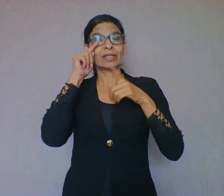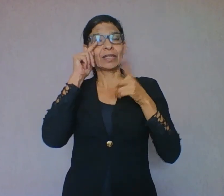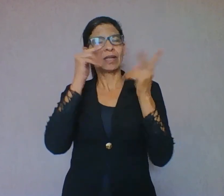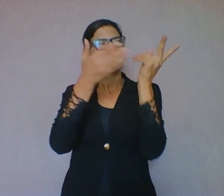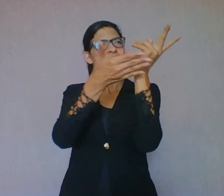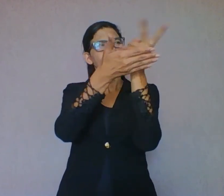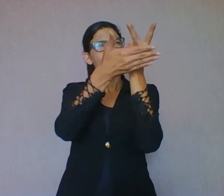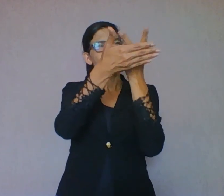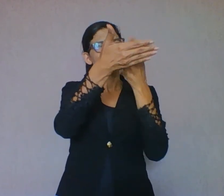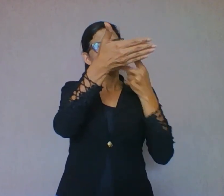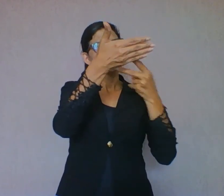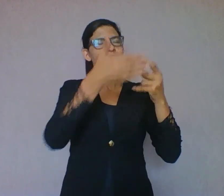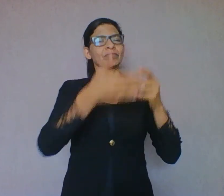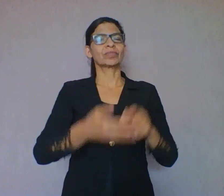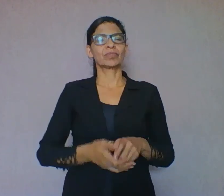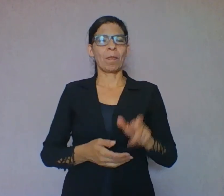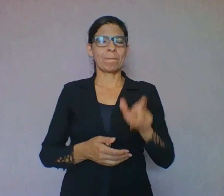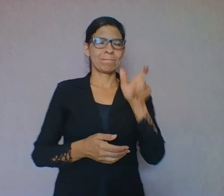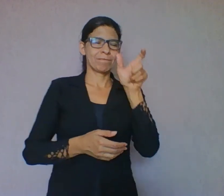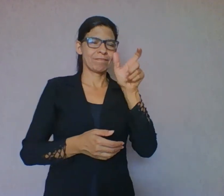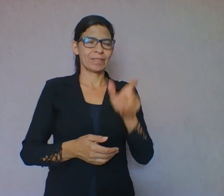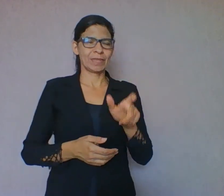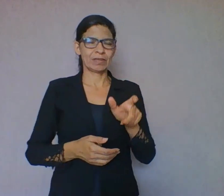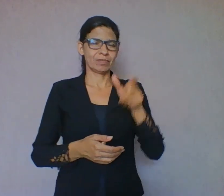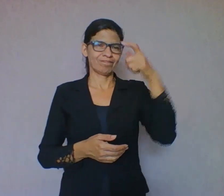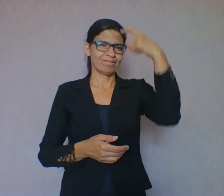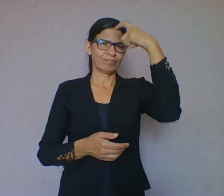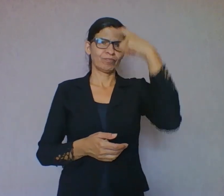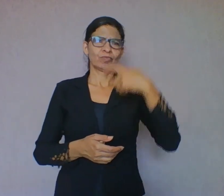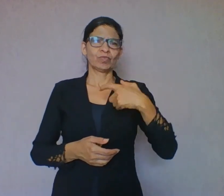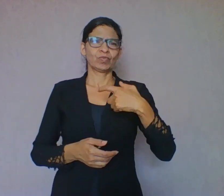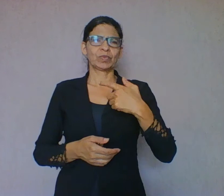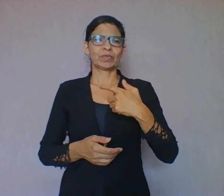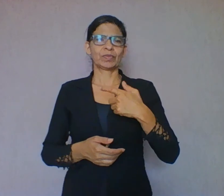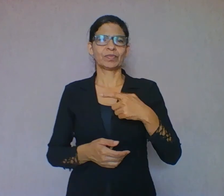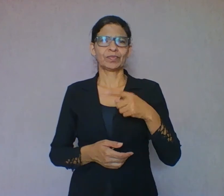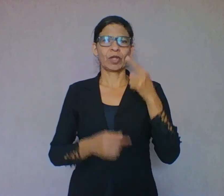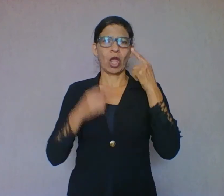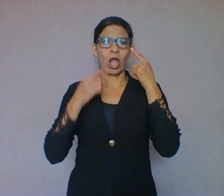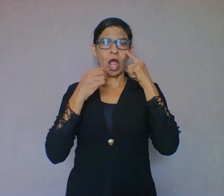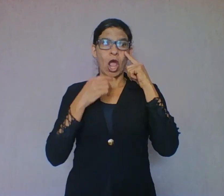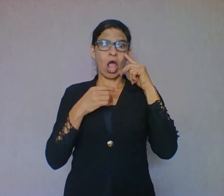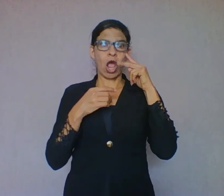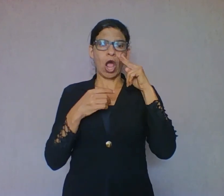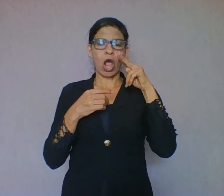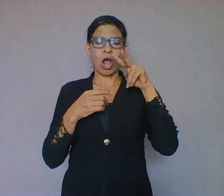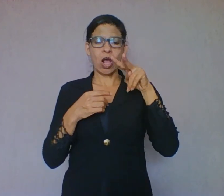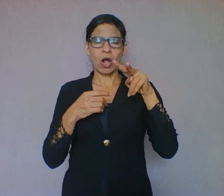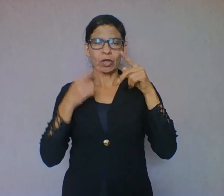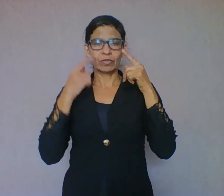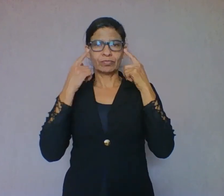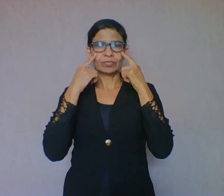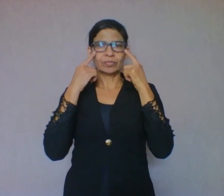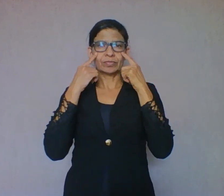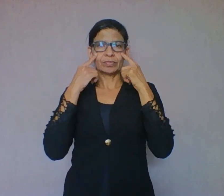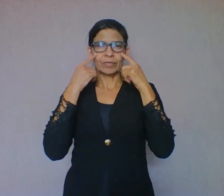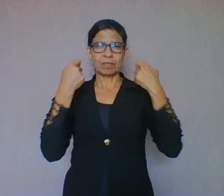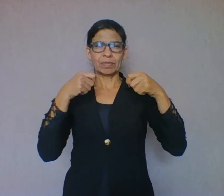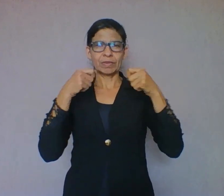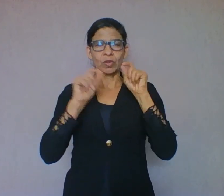leitor. Então, ele vai precisar de quê? Olhos para ver as pistas nas imagens e palavras.